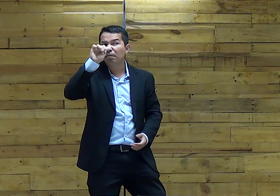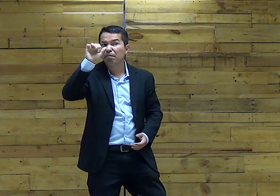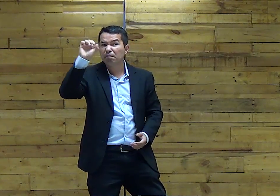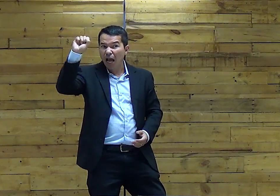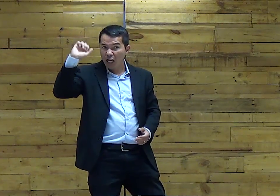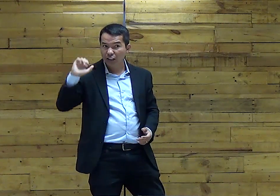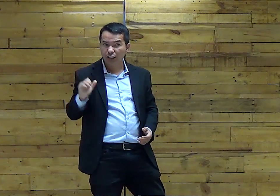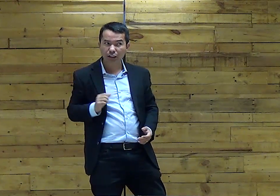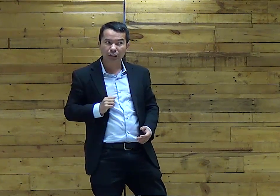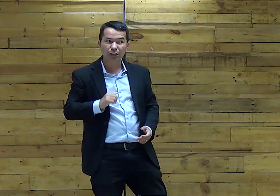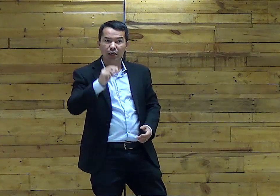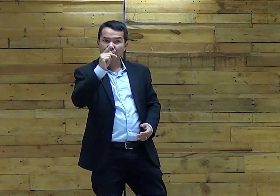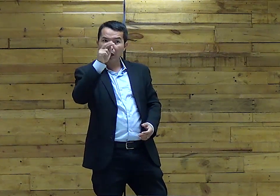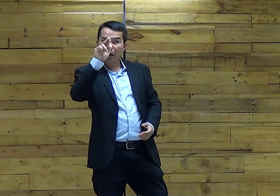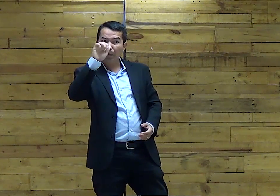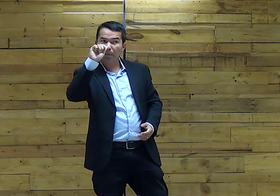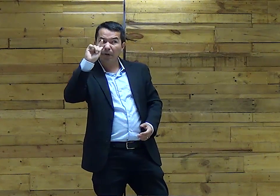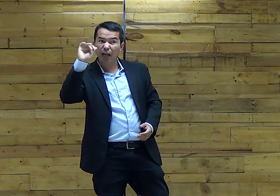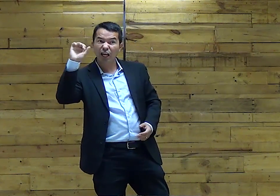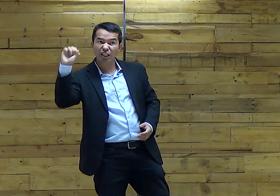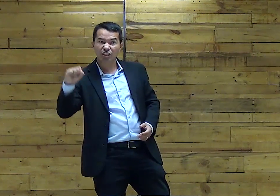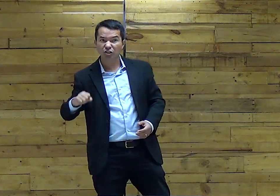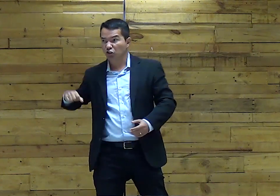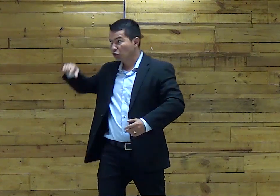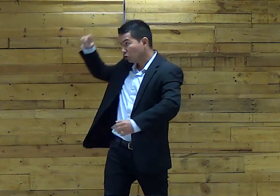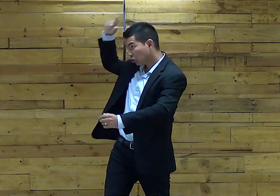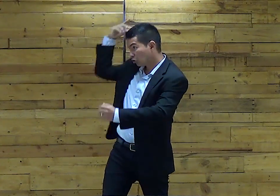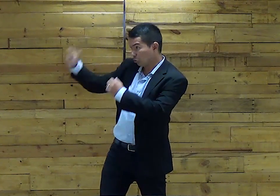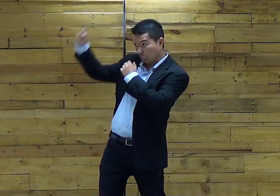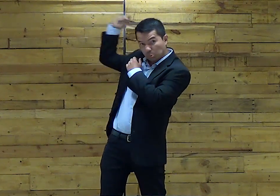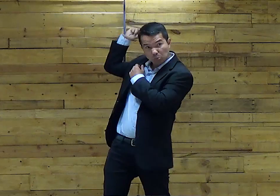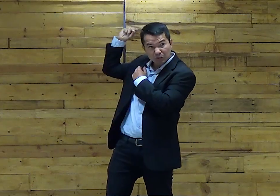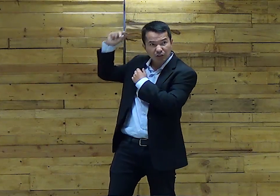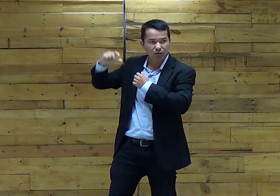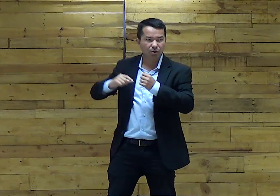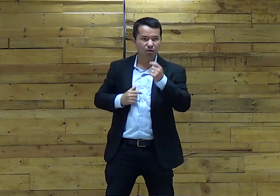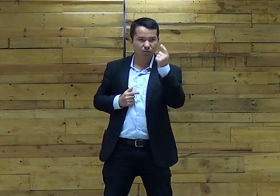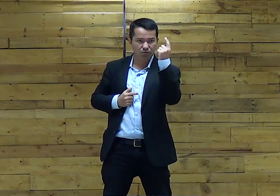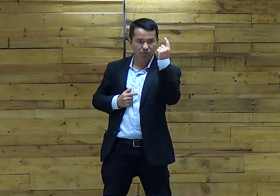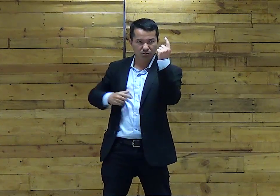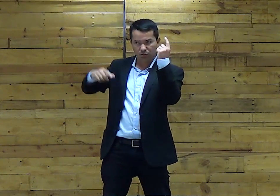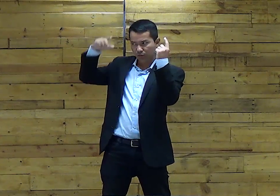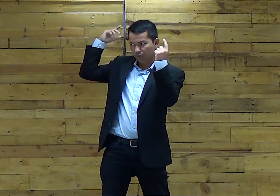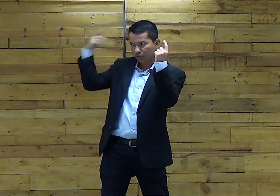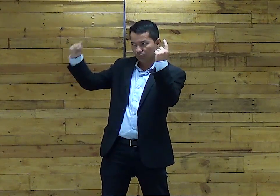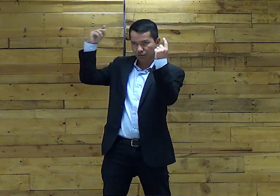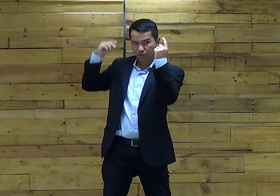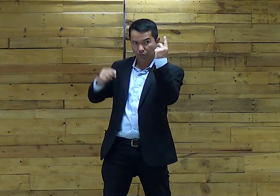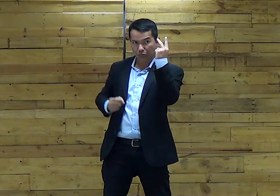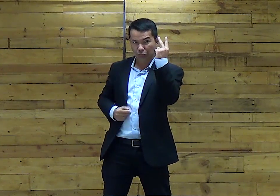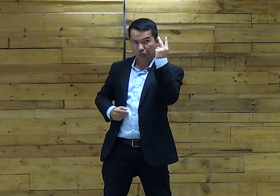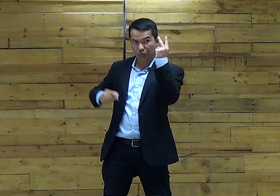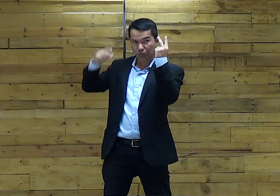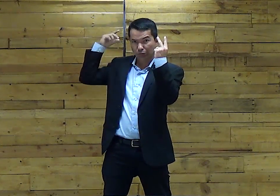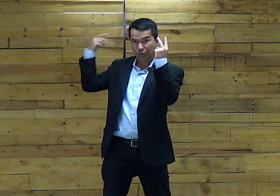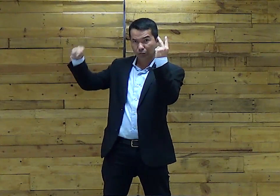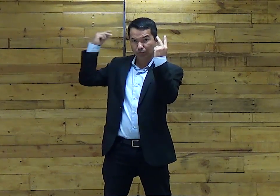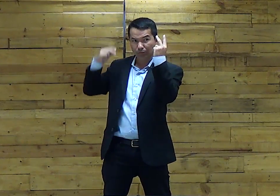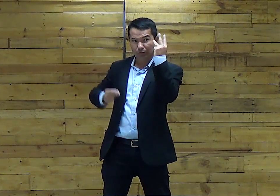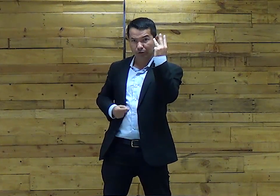castigo Sabe? Uma praga E houve uma praga Duas